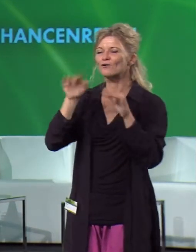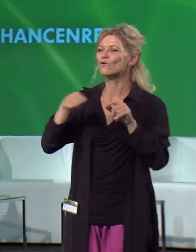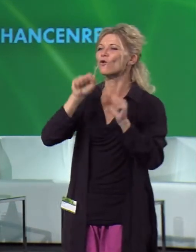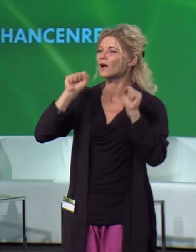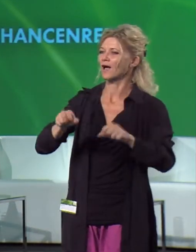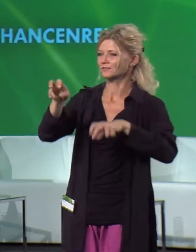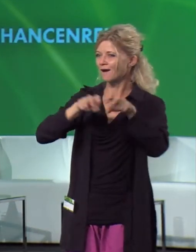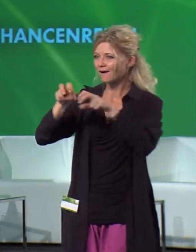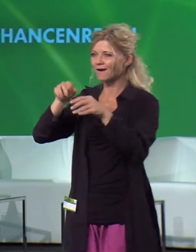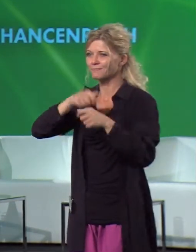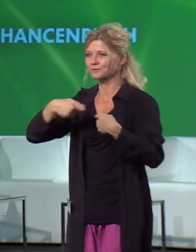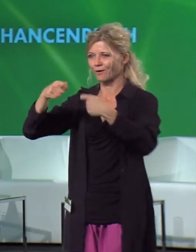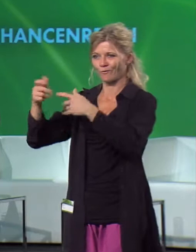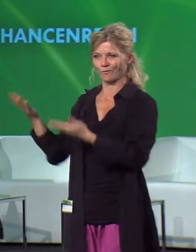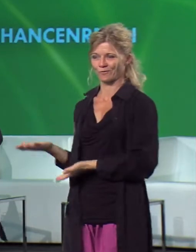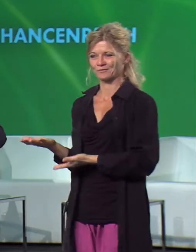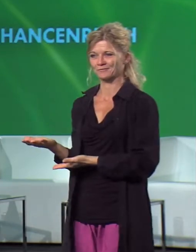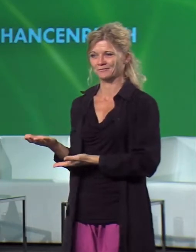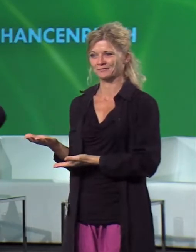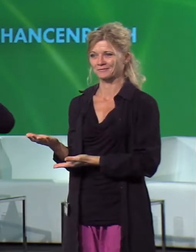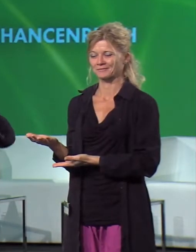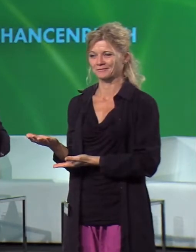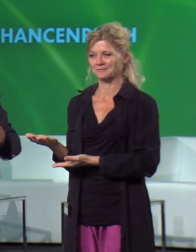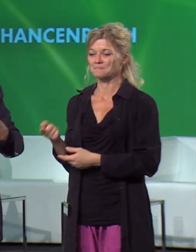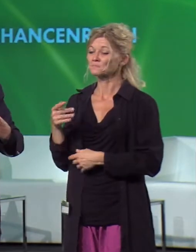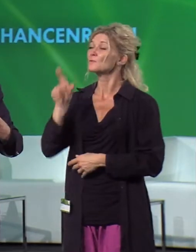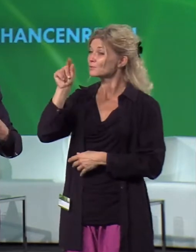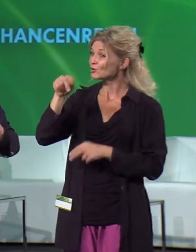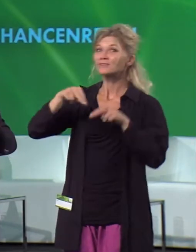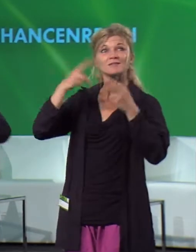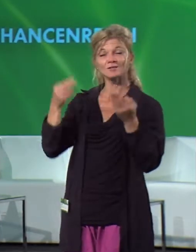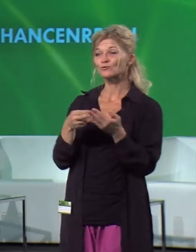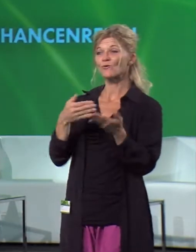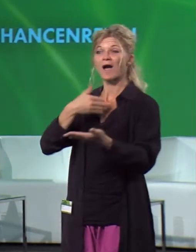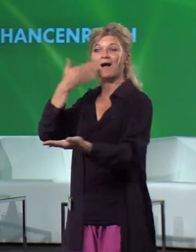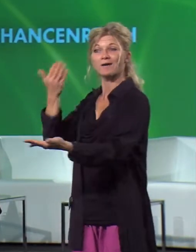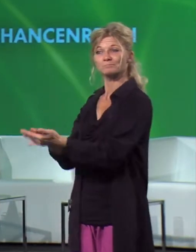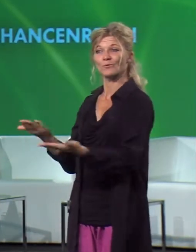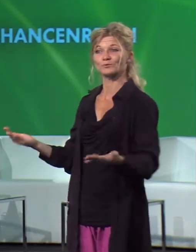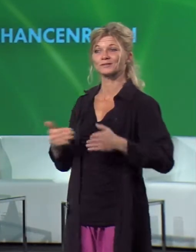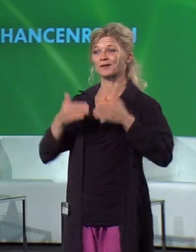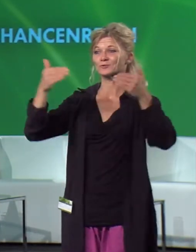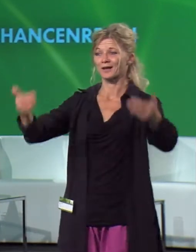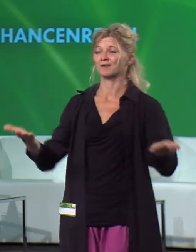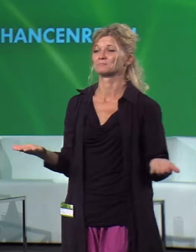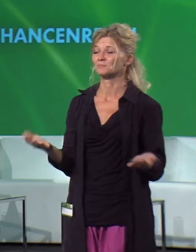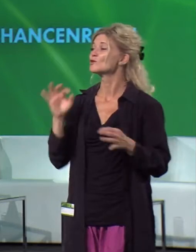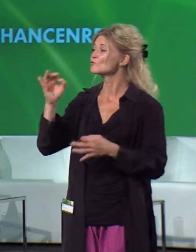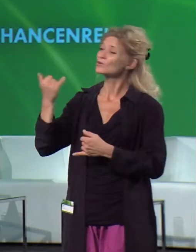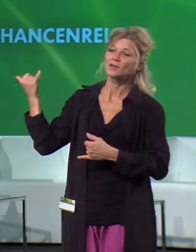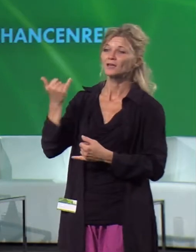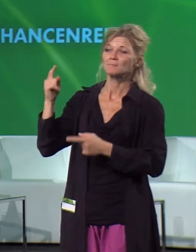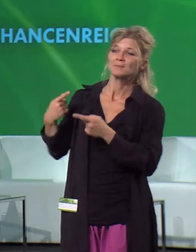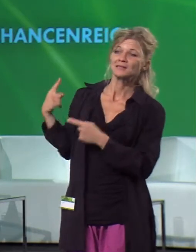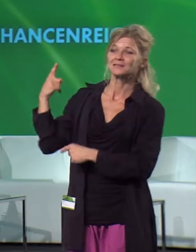Potenzial zu tun, das dezentral von der Natur angeboten wird. Für einen stets dezentralen Energiekonsum.